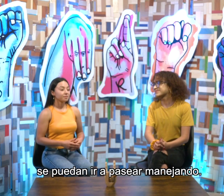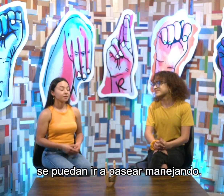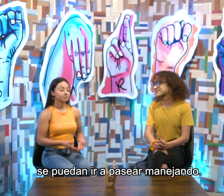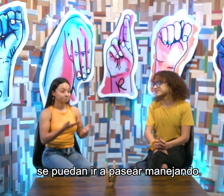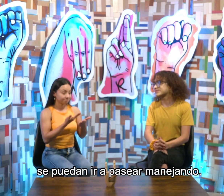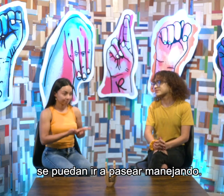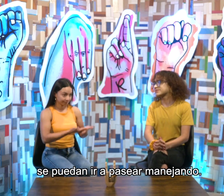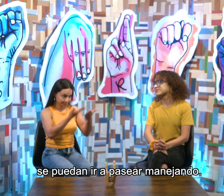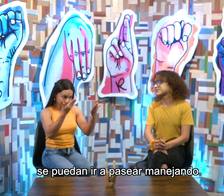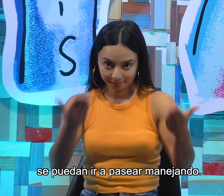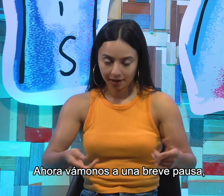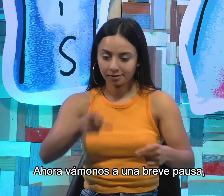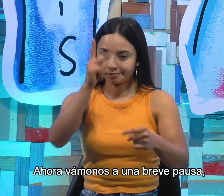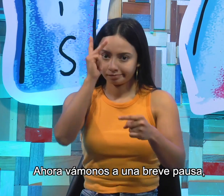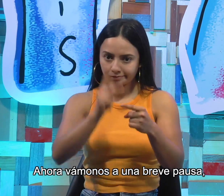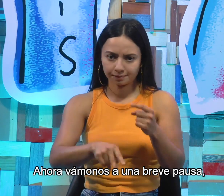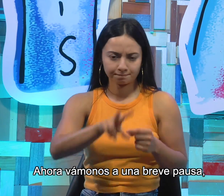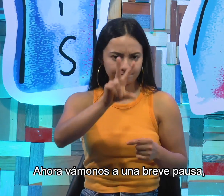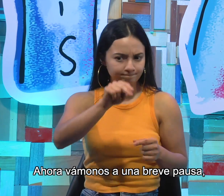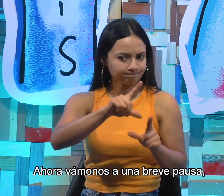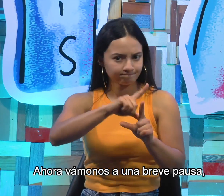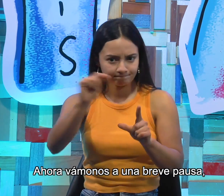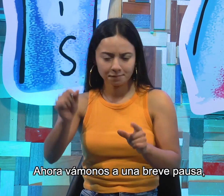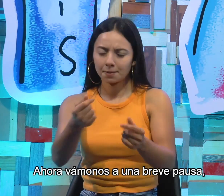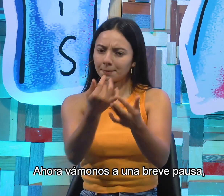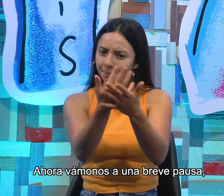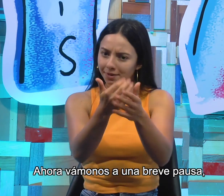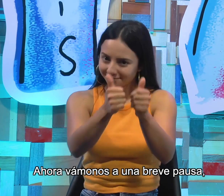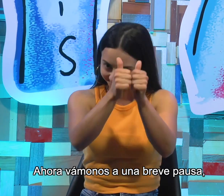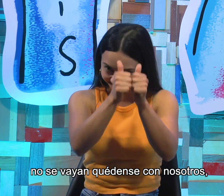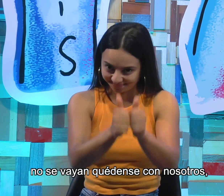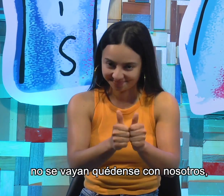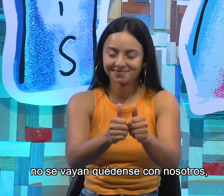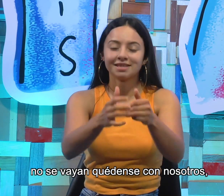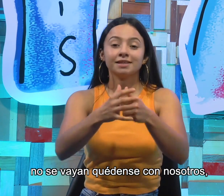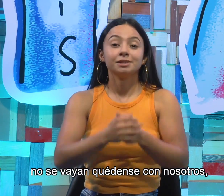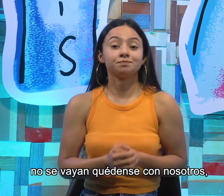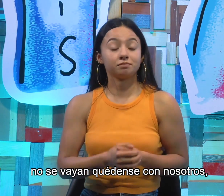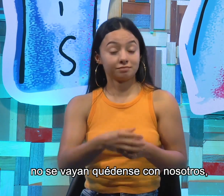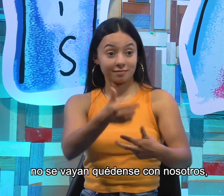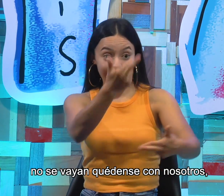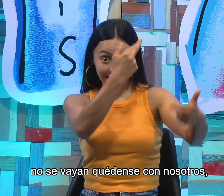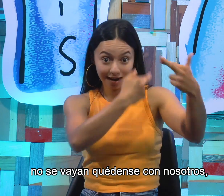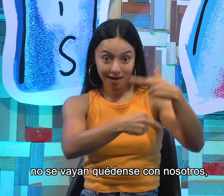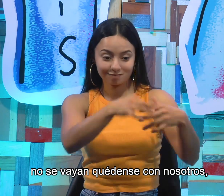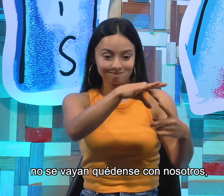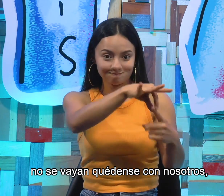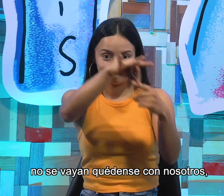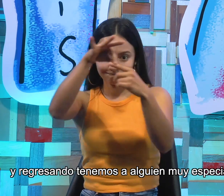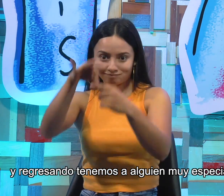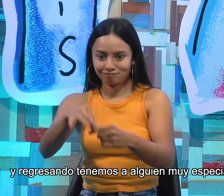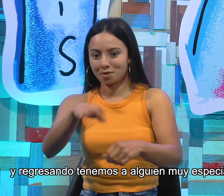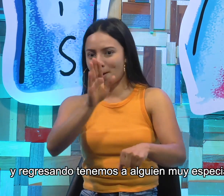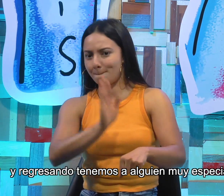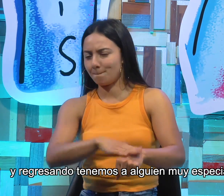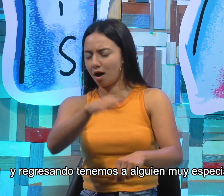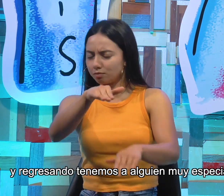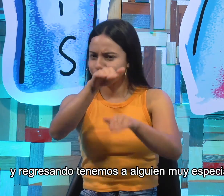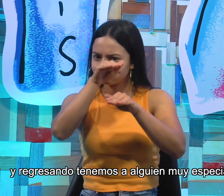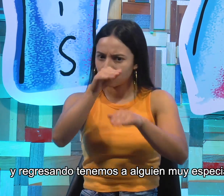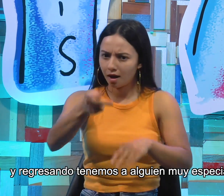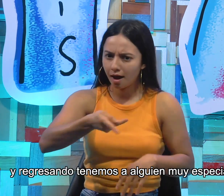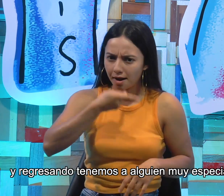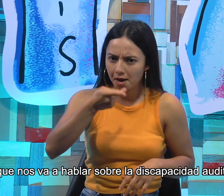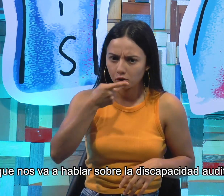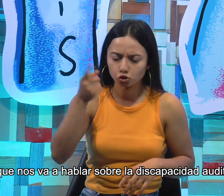manejando. Ahora vámonos a una breve pausa. No se vayan, quédense con nosotros. Y regresando tenemos